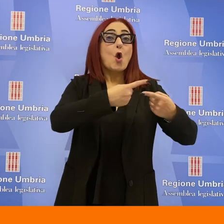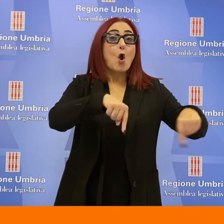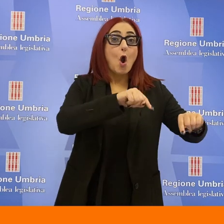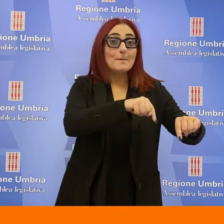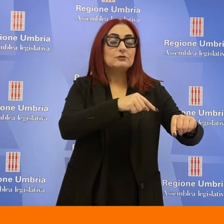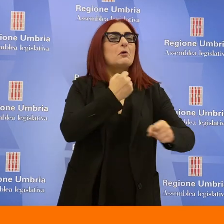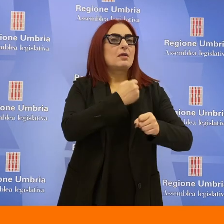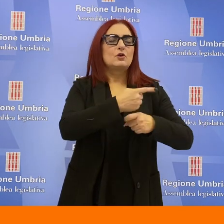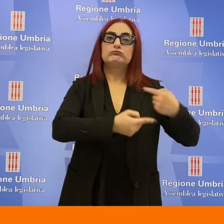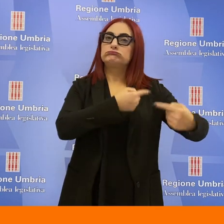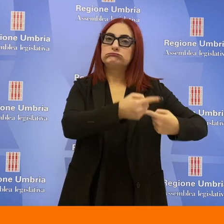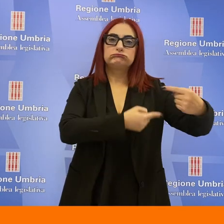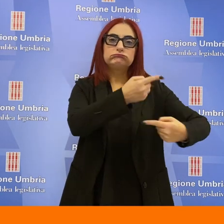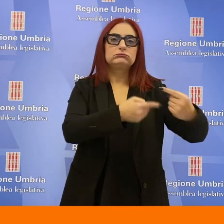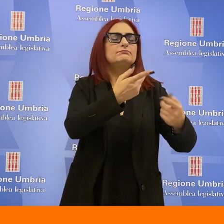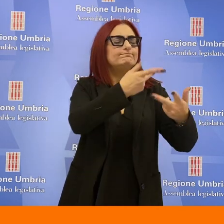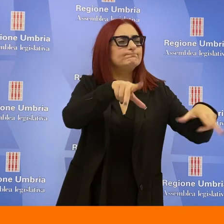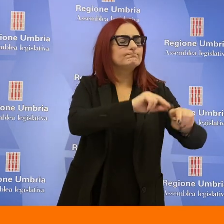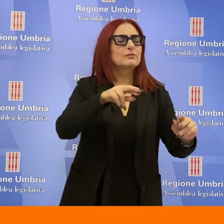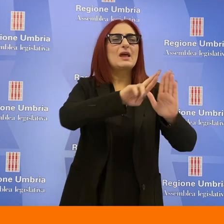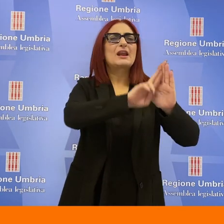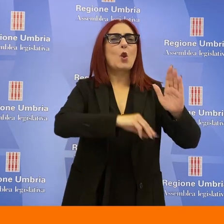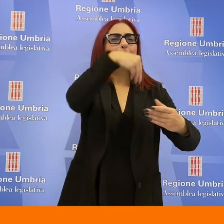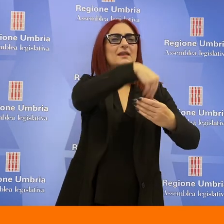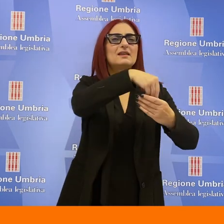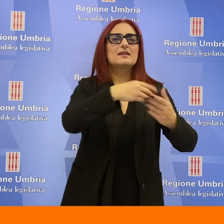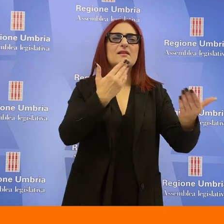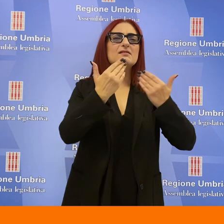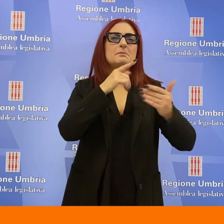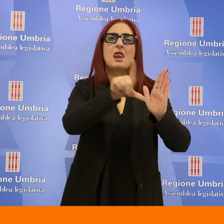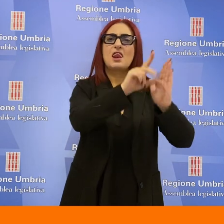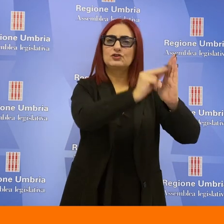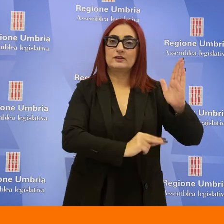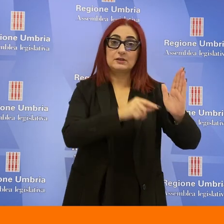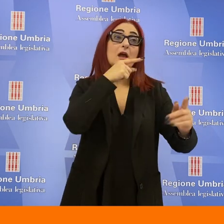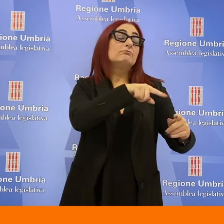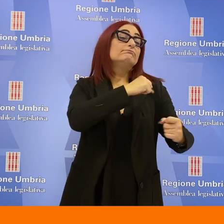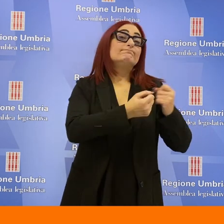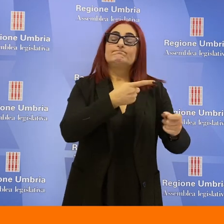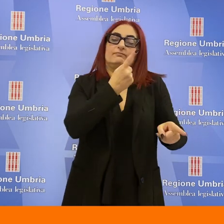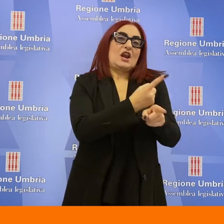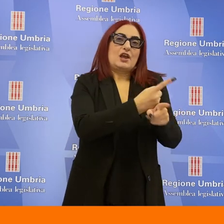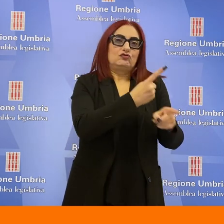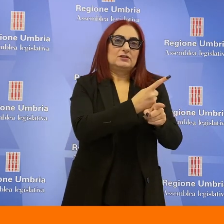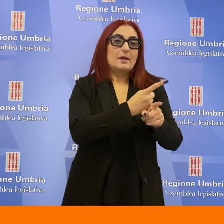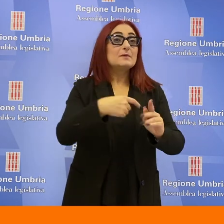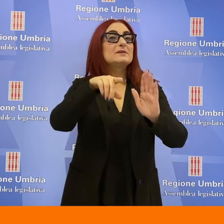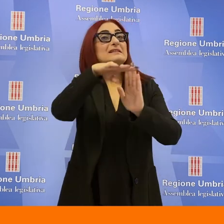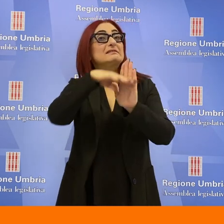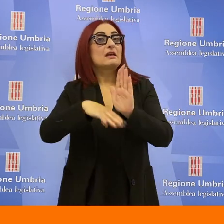Commissione prosegue intanto con la rivisitazione del regolamento interno dell'Assemblea Legislativa, azione necessaria, dopo le ultime modifiche